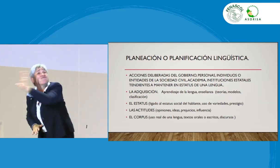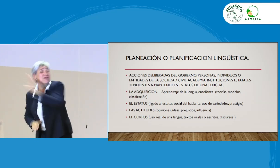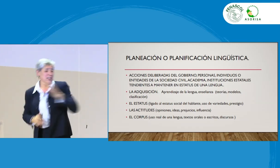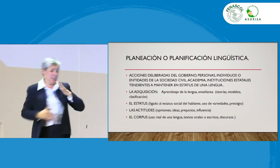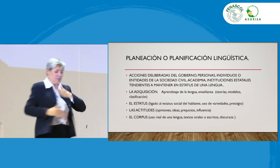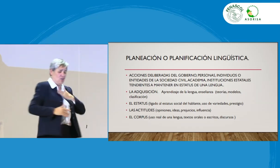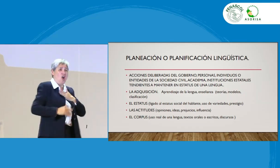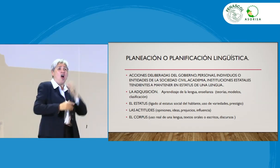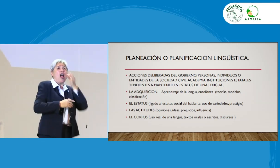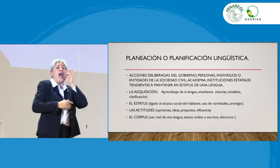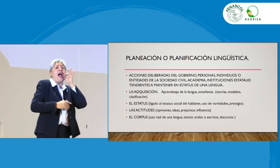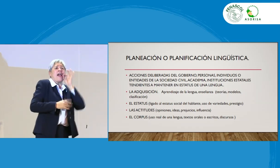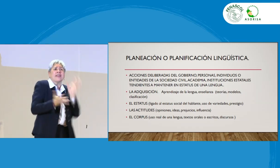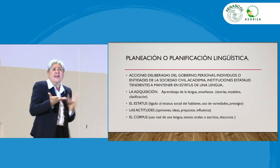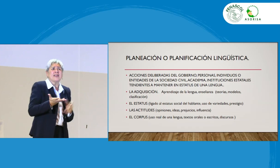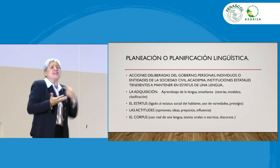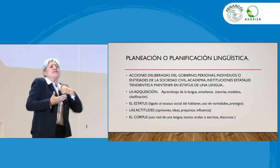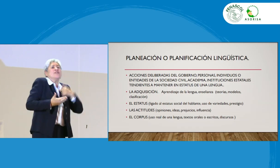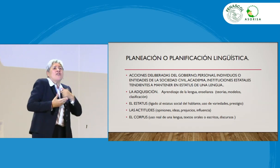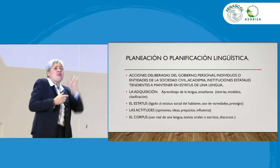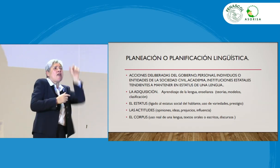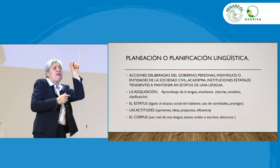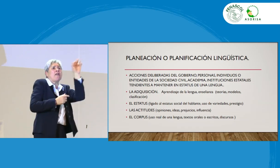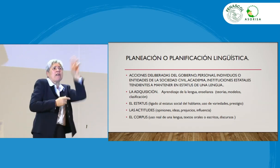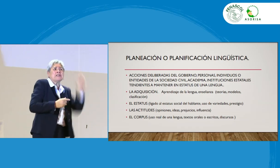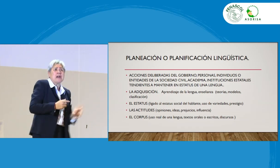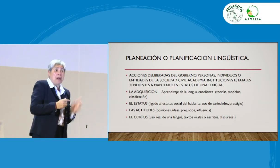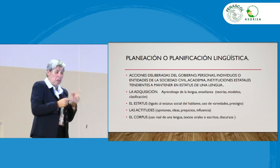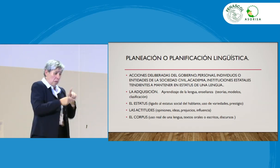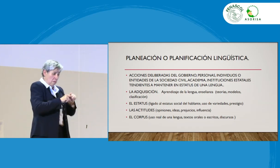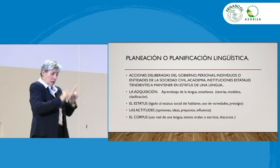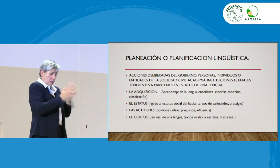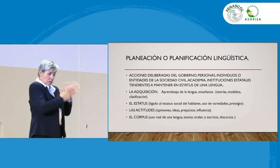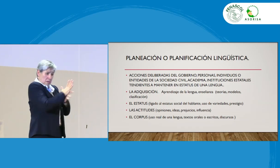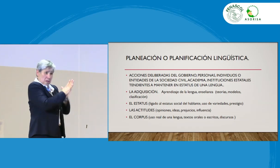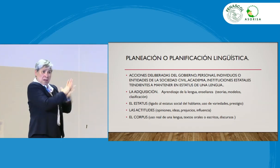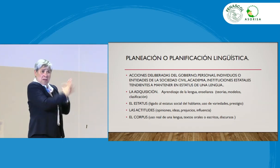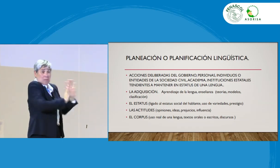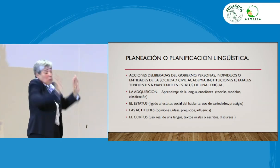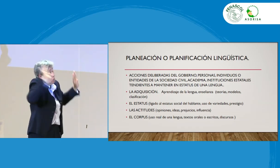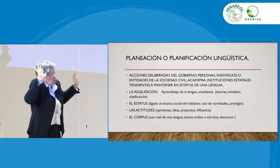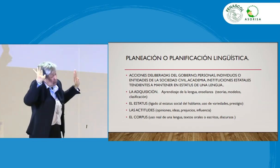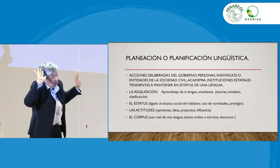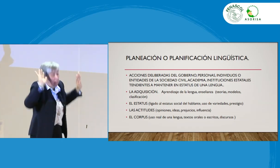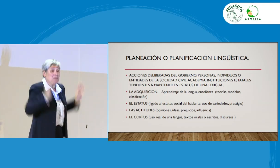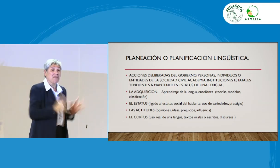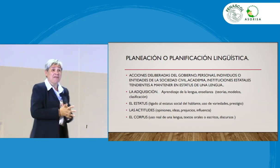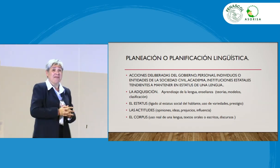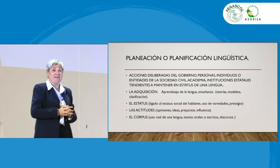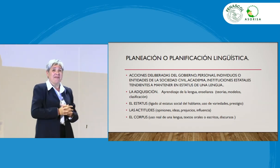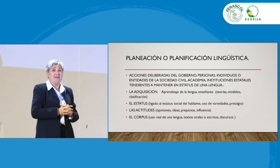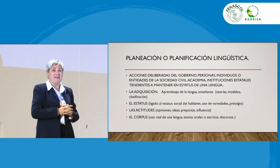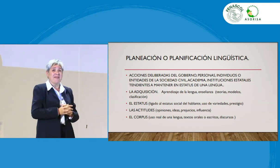es cómo lo hace él. Yo soy del eje cafetero, por ejemplo, y esa es la lengua de señas, la L, esa es la que yo estoy usando, por ejemplo.